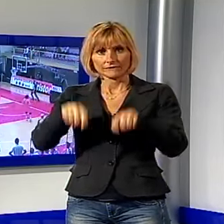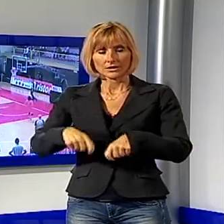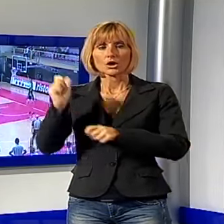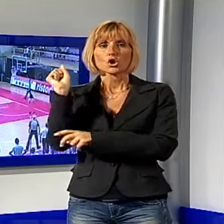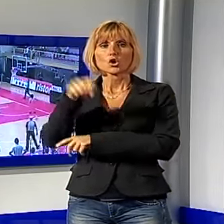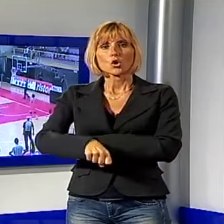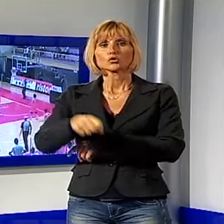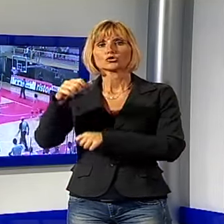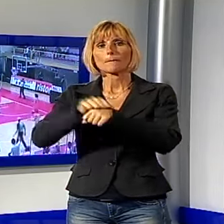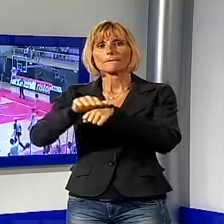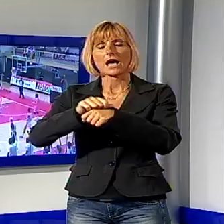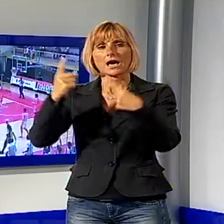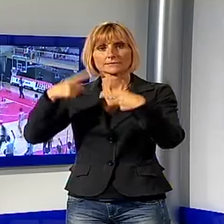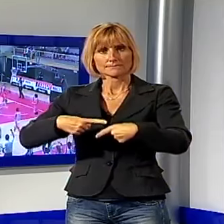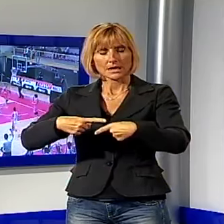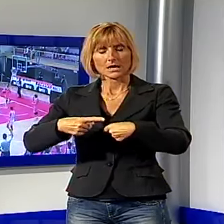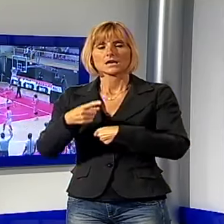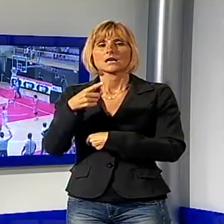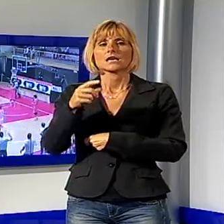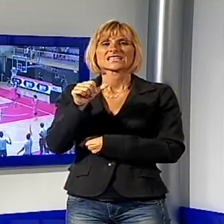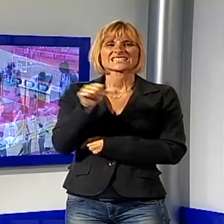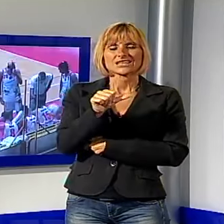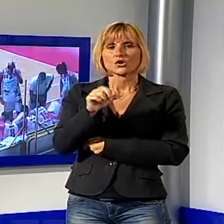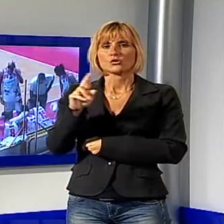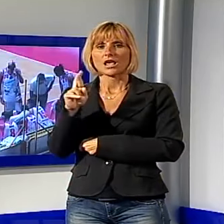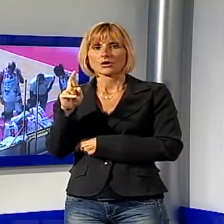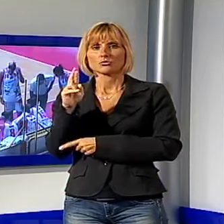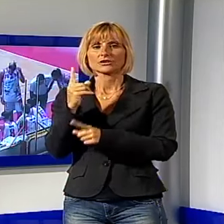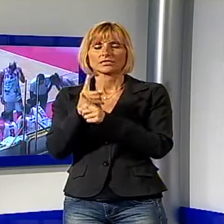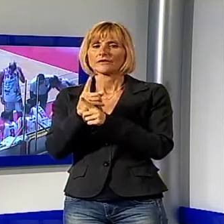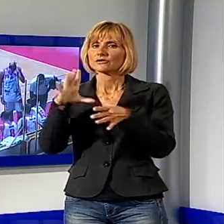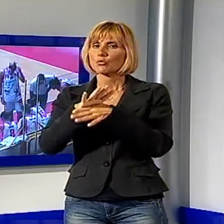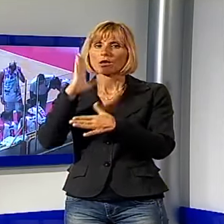temibile Parma. Schio e Ragusa, le squadre da battere.